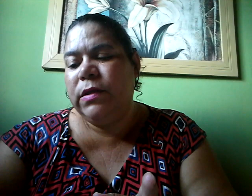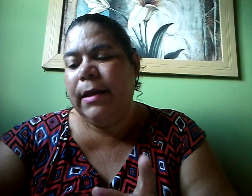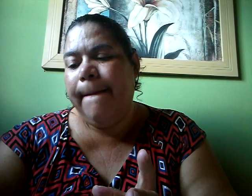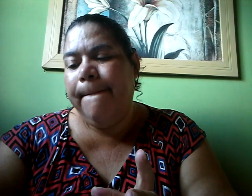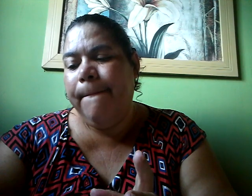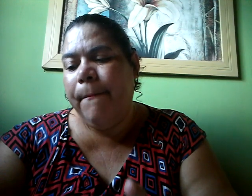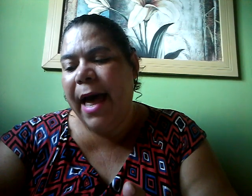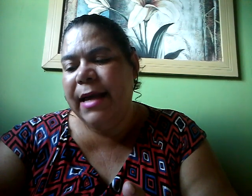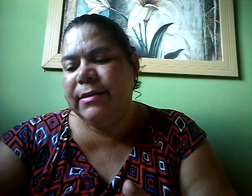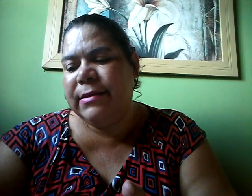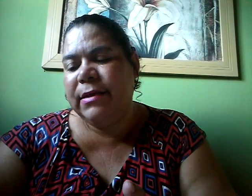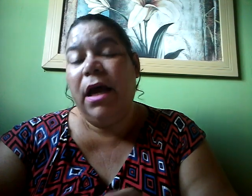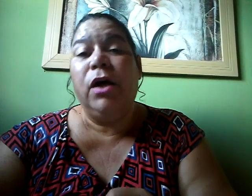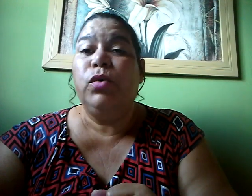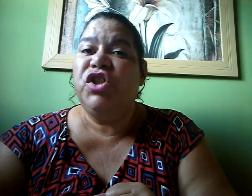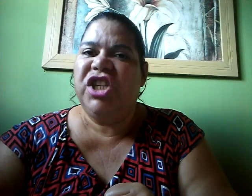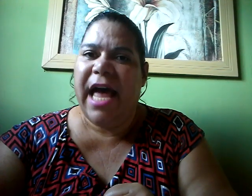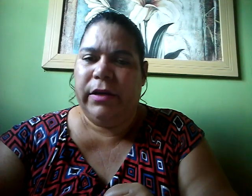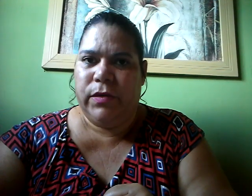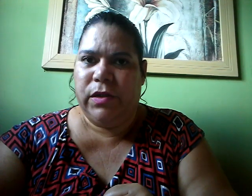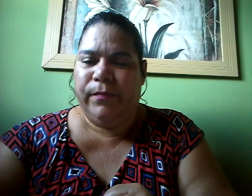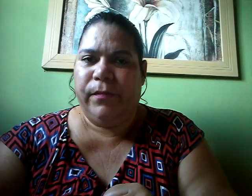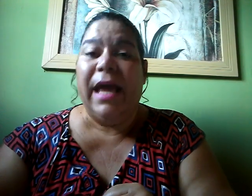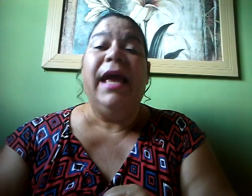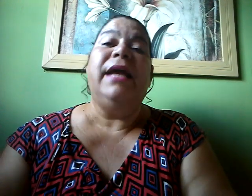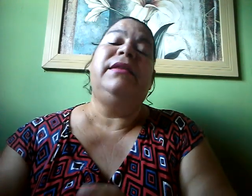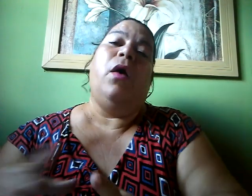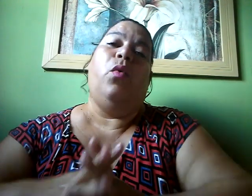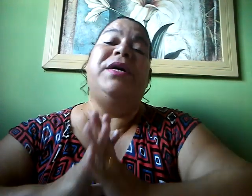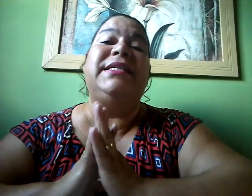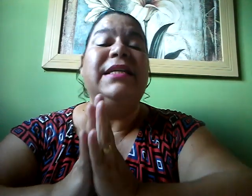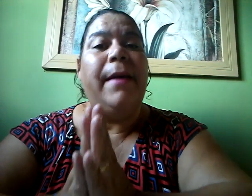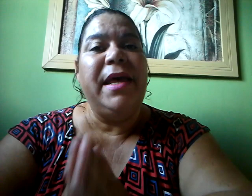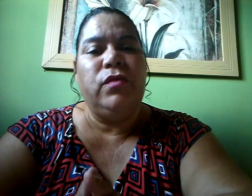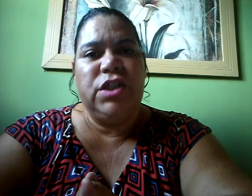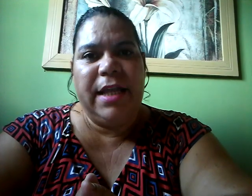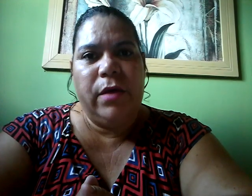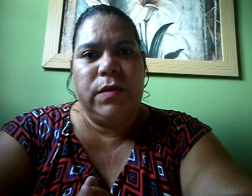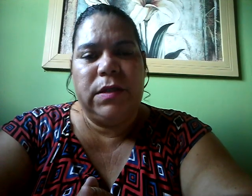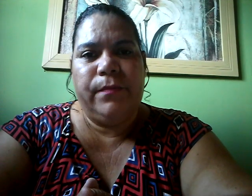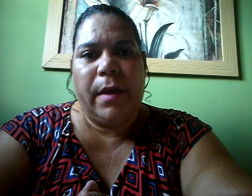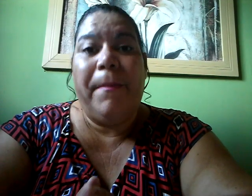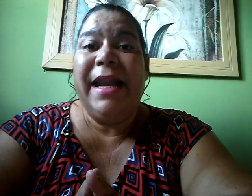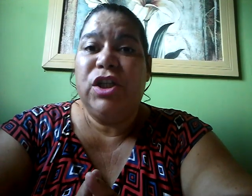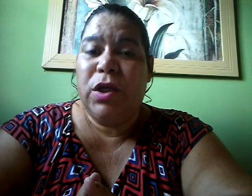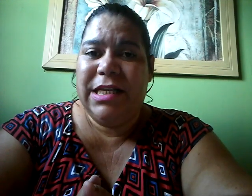mais angustiados Então O ensinamento de Deus Para as nossas